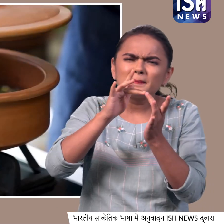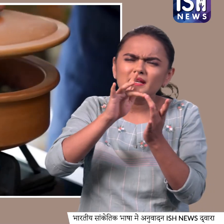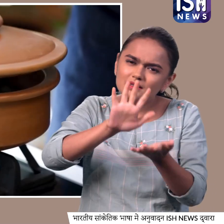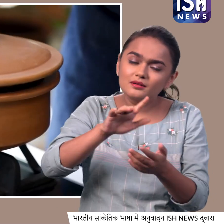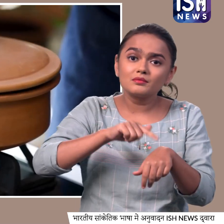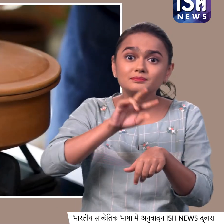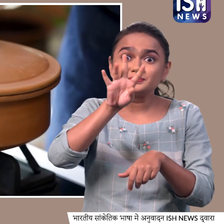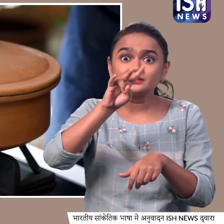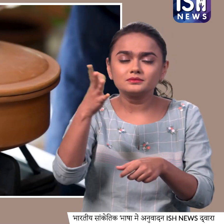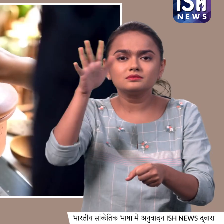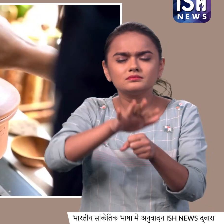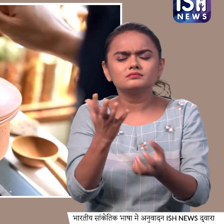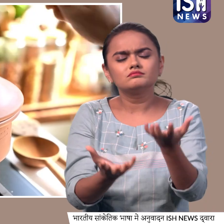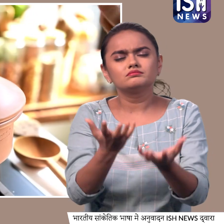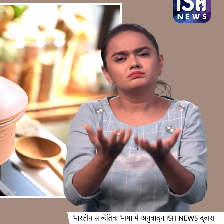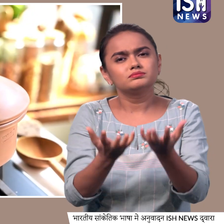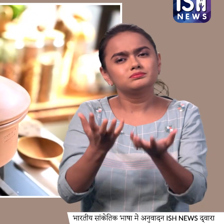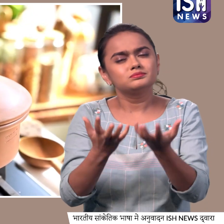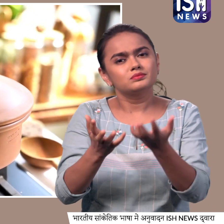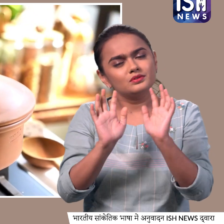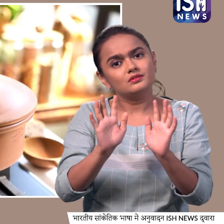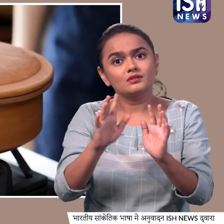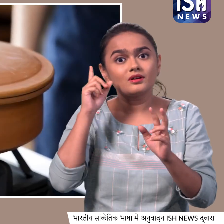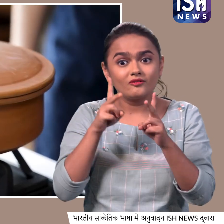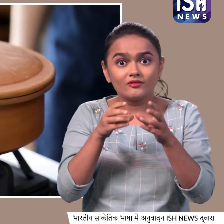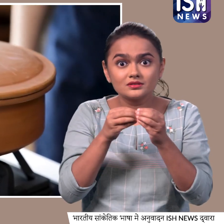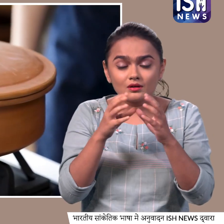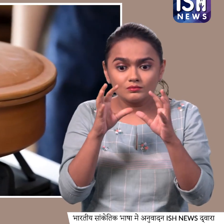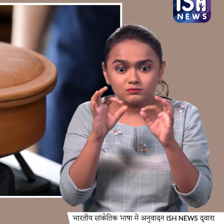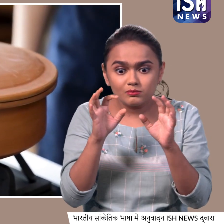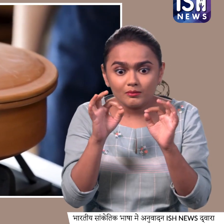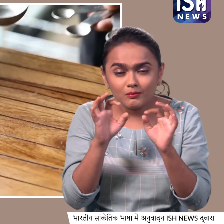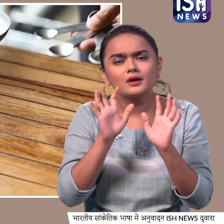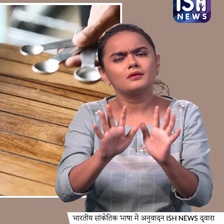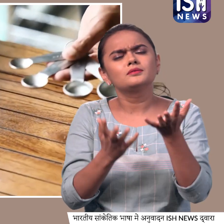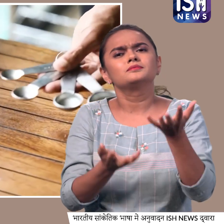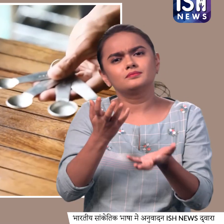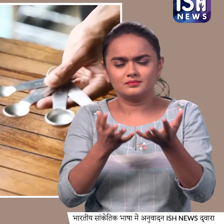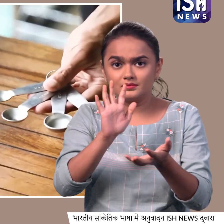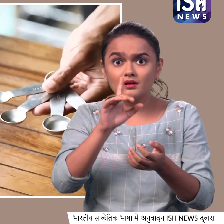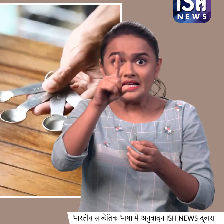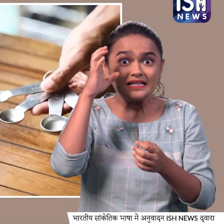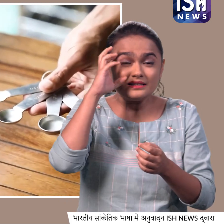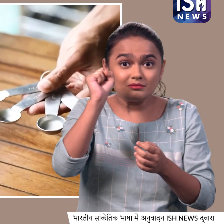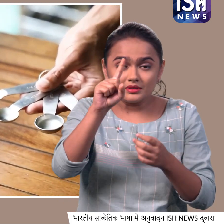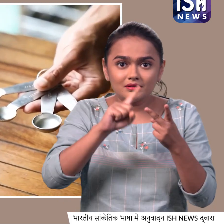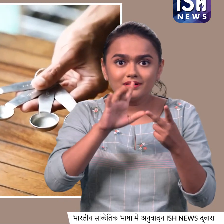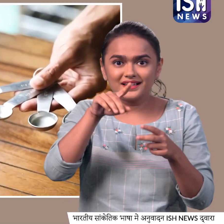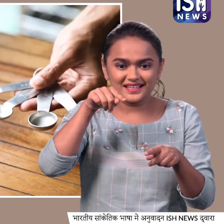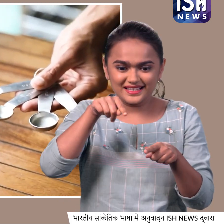मिनिट तक ढख के पकने दे, जब तक सब्जियां सौफ्ट ना हो जाए, एक जरूरी बात, ध्यान रहे कि आप इन सबी